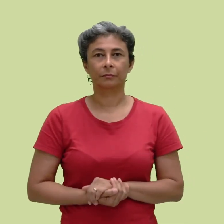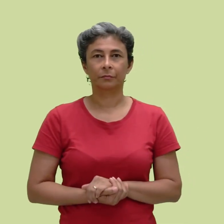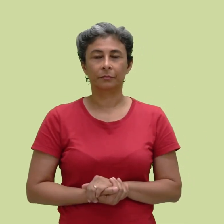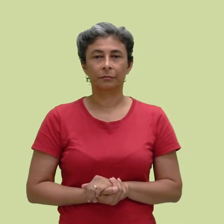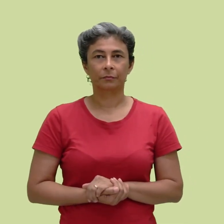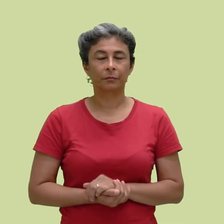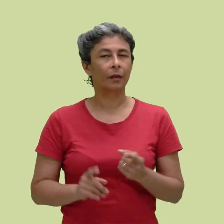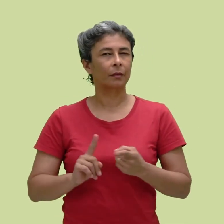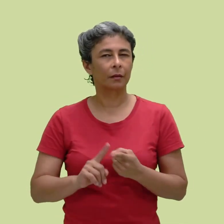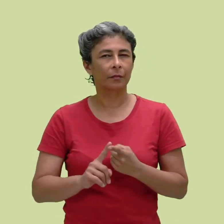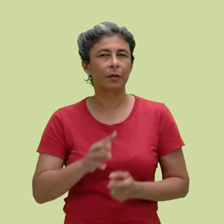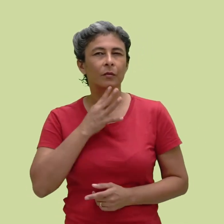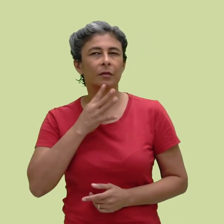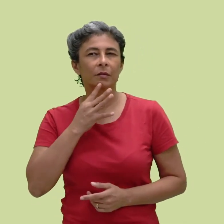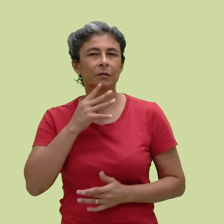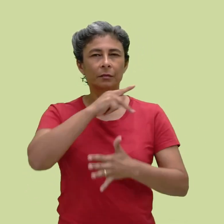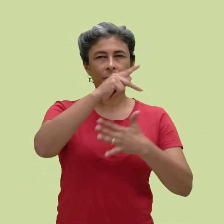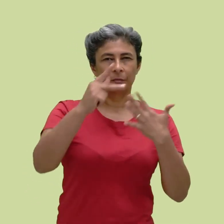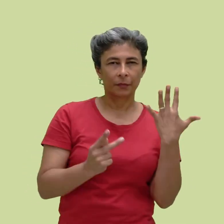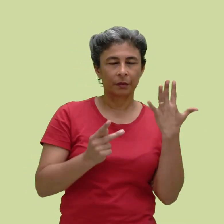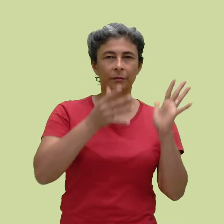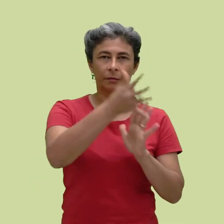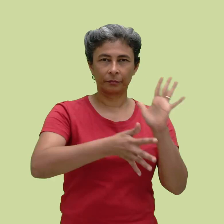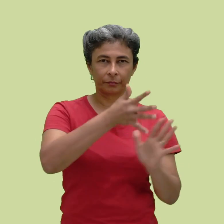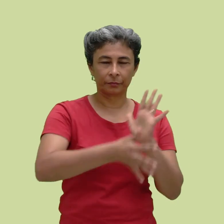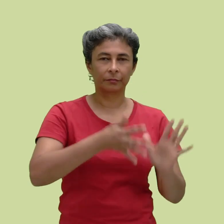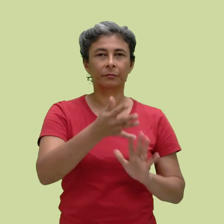e conhecer os parâmetros da língua de sinais.